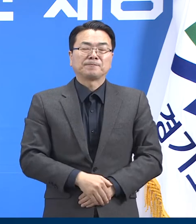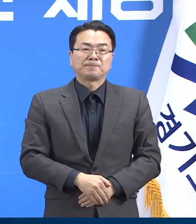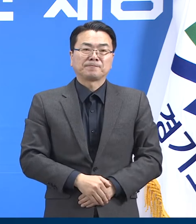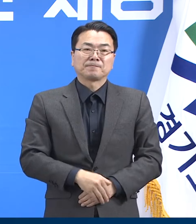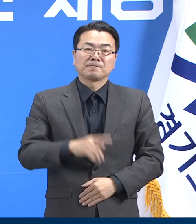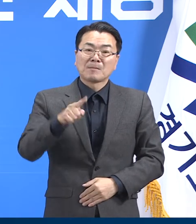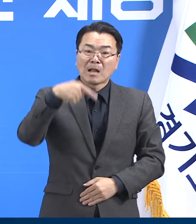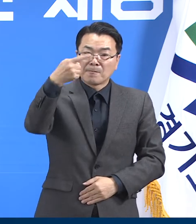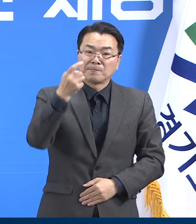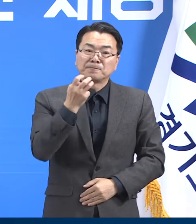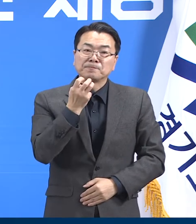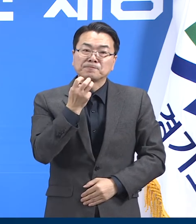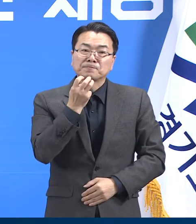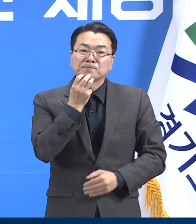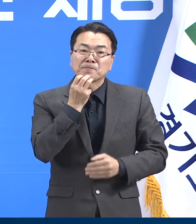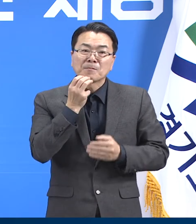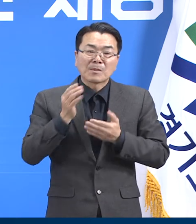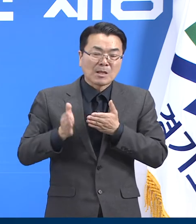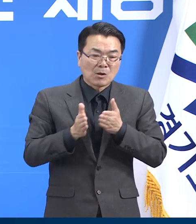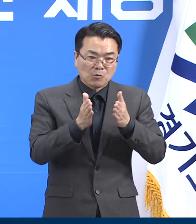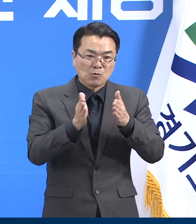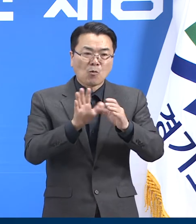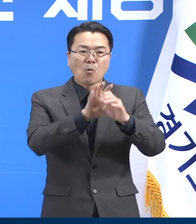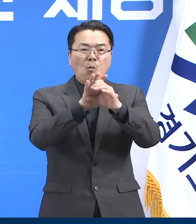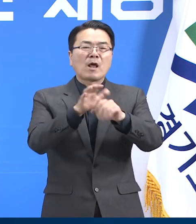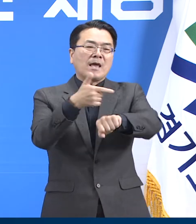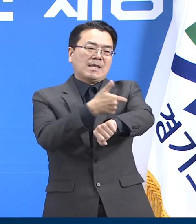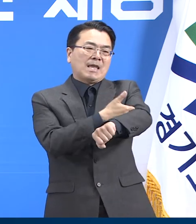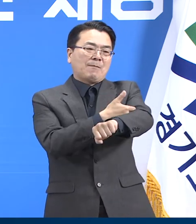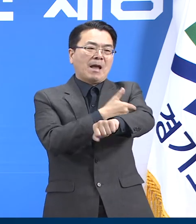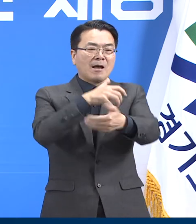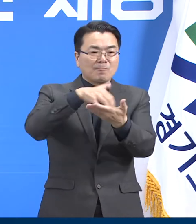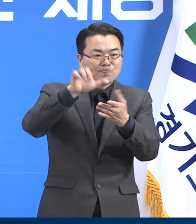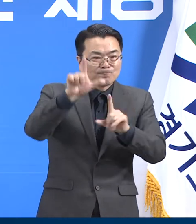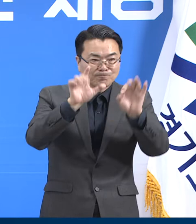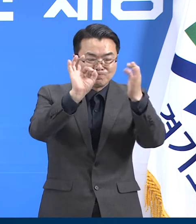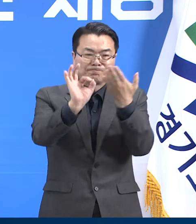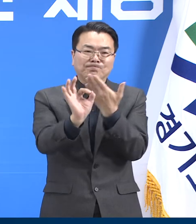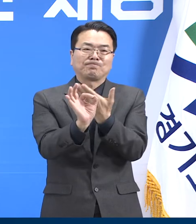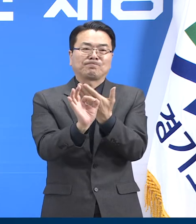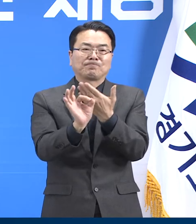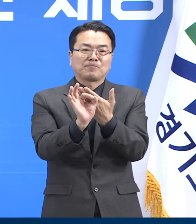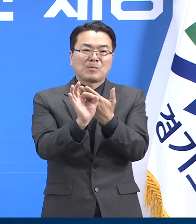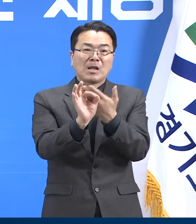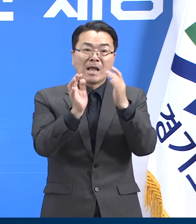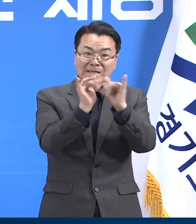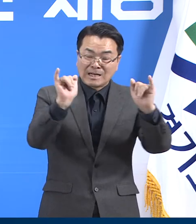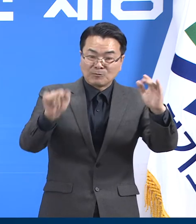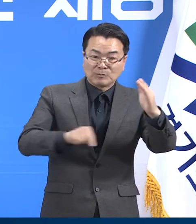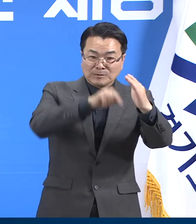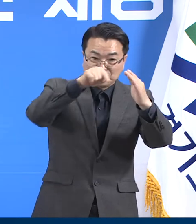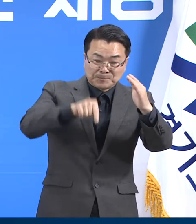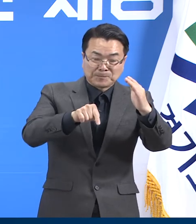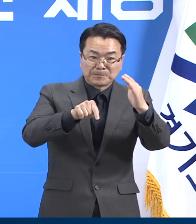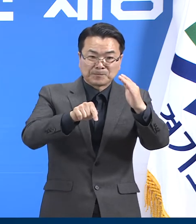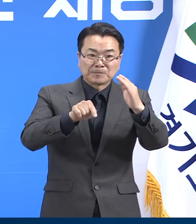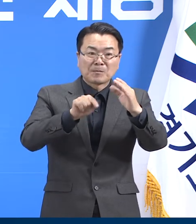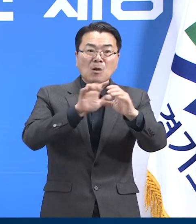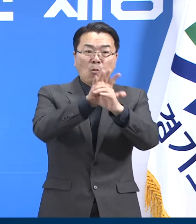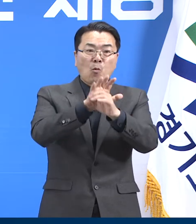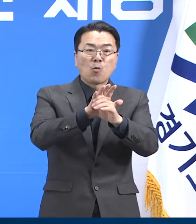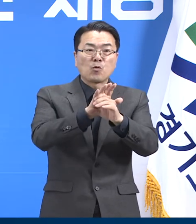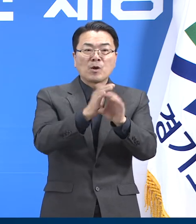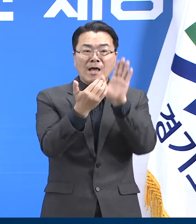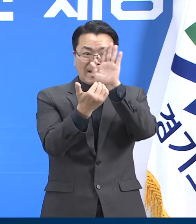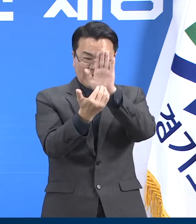다음은 경기도 코로나19 예방접종 현황입니다. 11월 2일 0시 기준 경기도민 가운데 코로나19 예방접종을